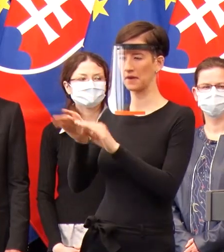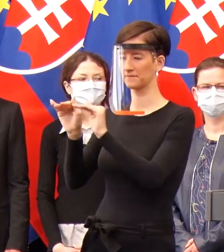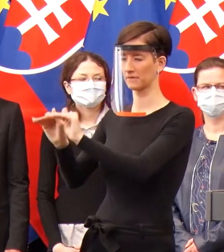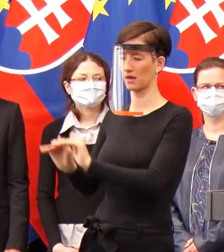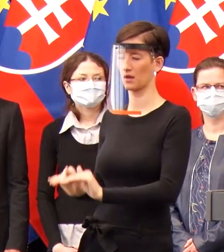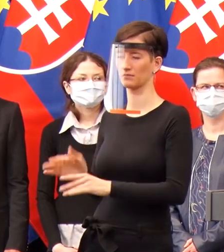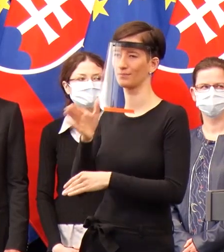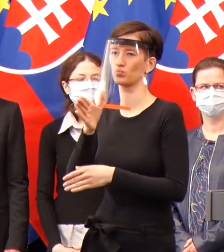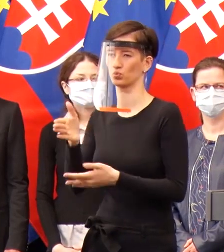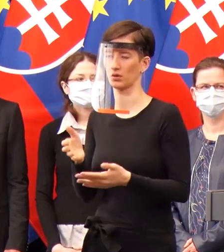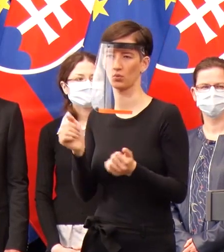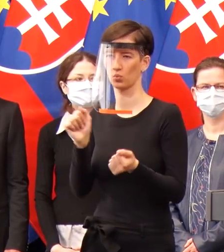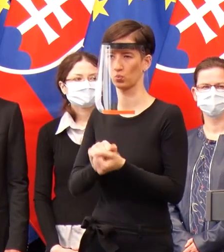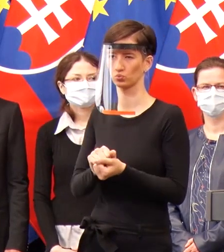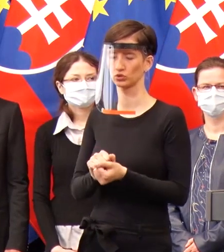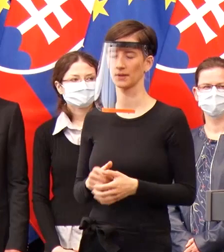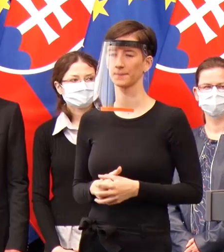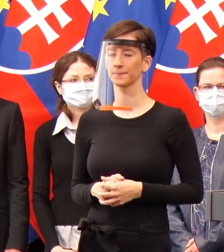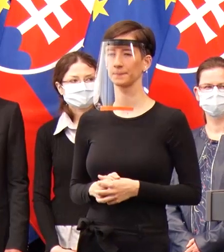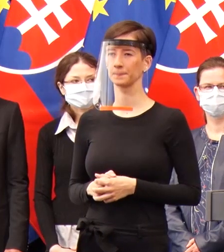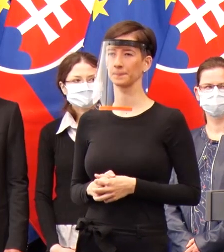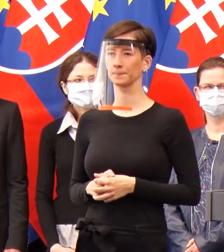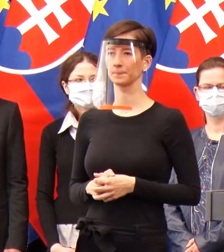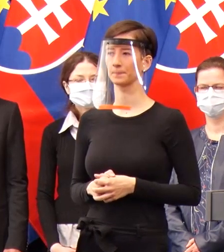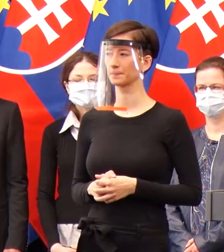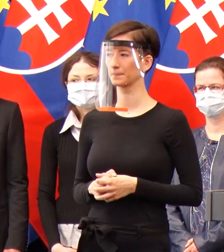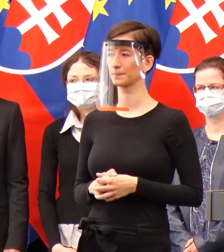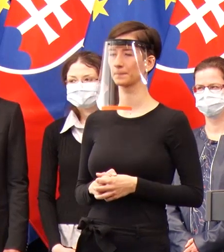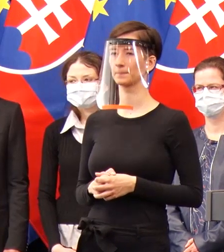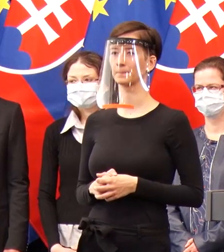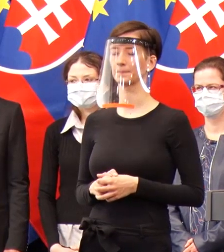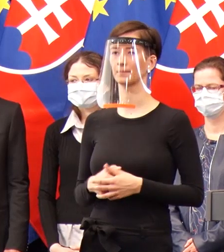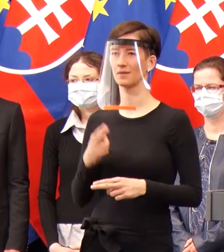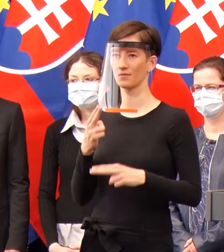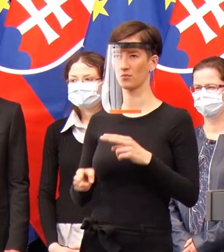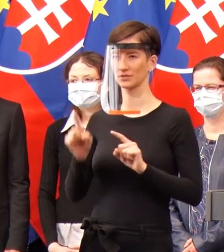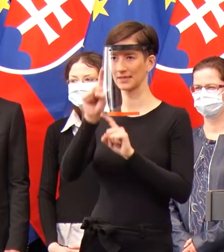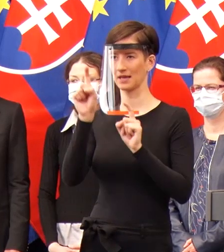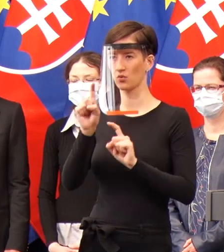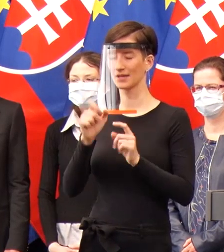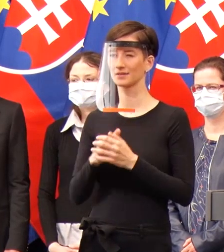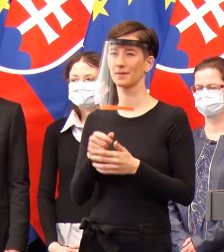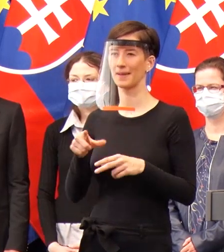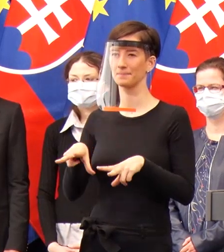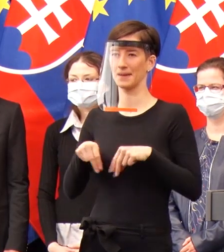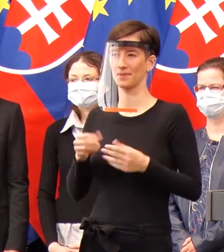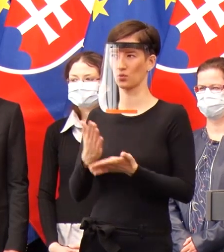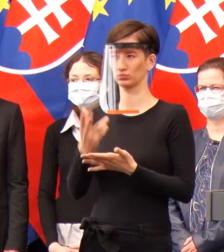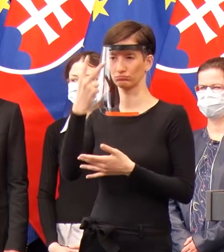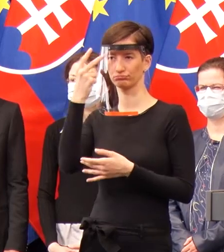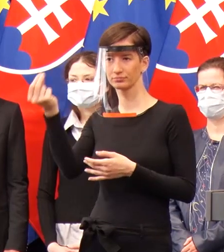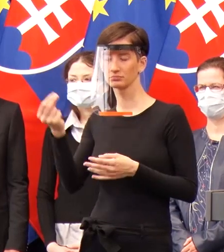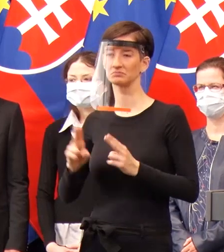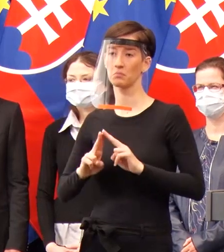sa niečo vo svete stalo, aby sme stále mali zabezpečené testovanie. Posledná otázka, pán premiér tu síce nie je, ale možno budete vedieť na ňo